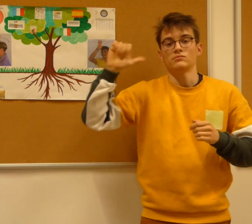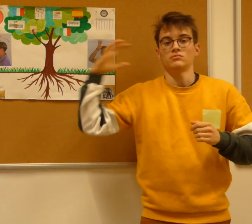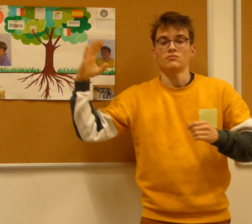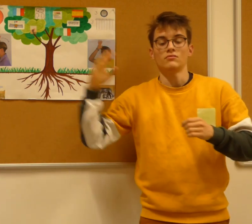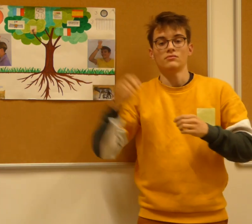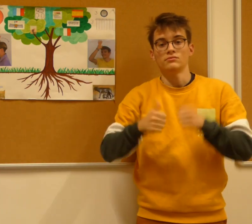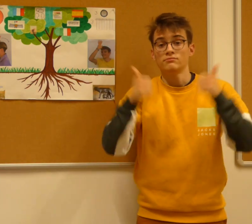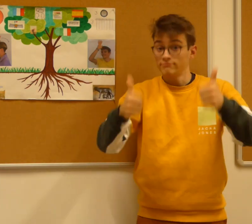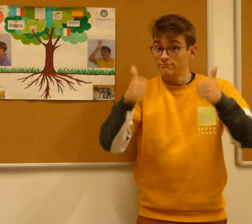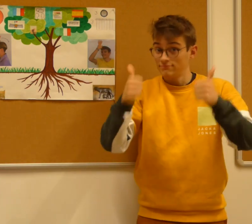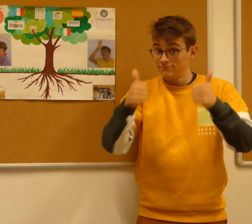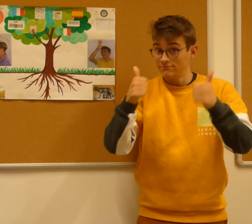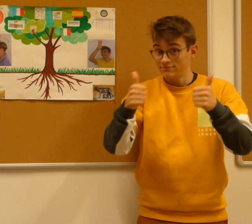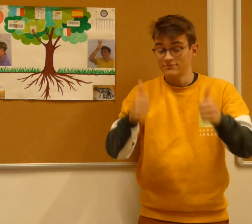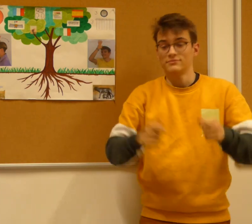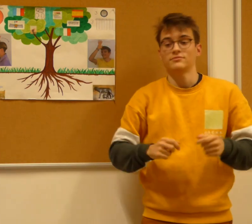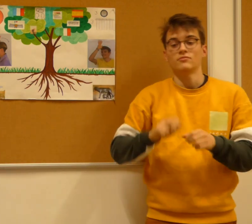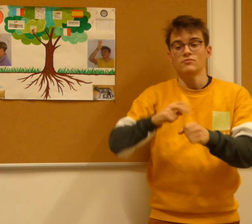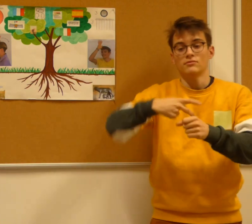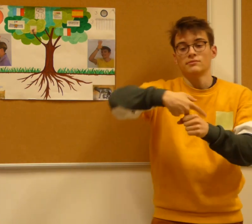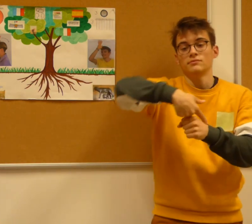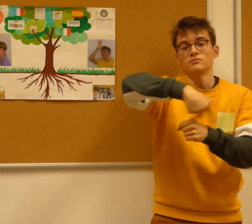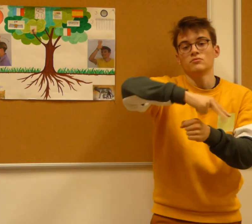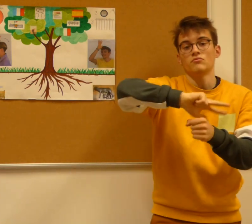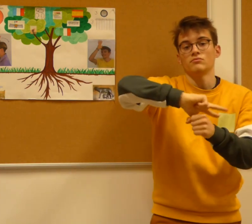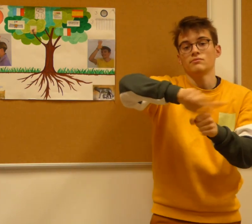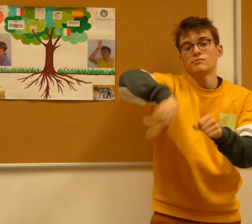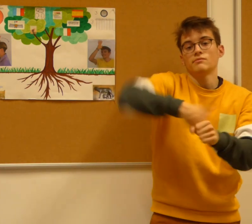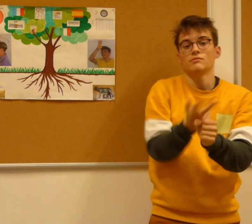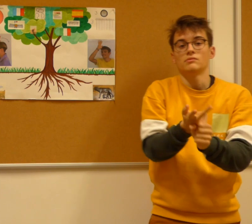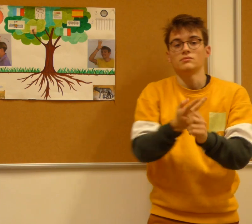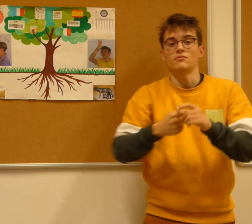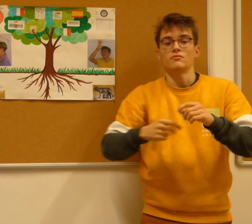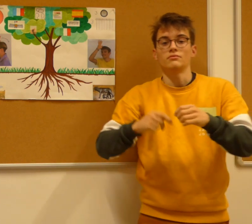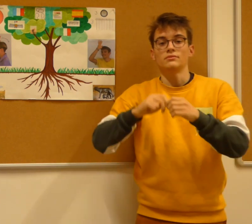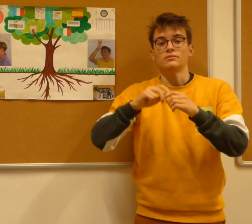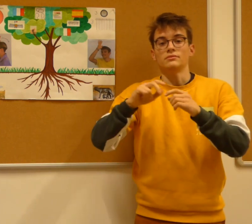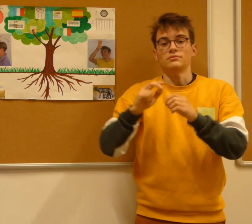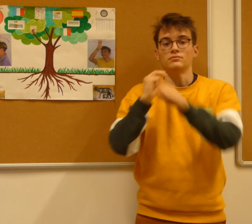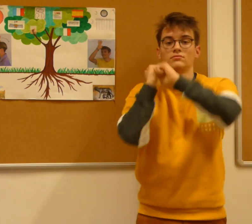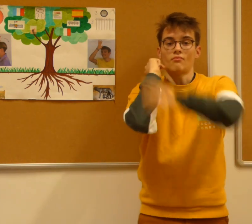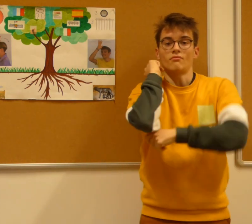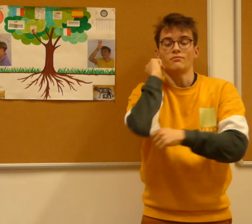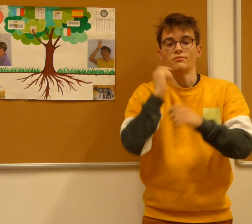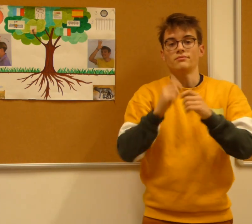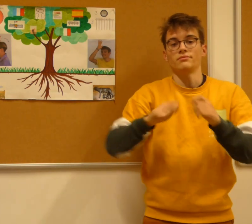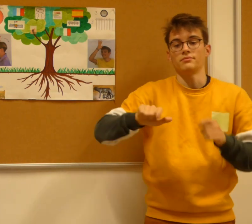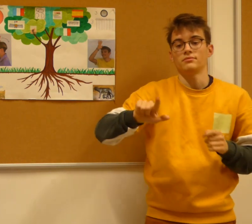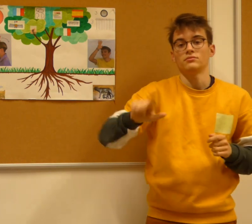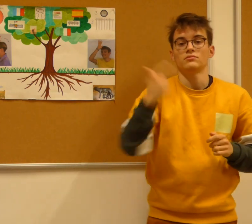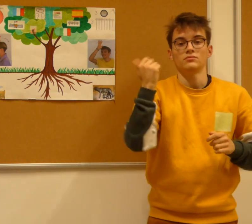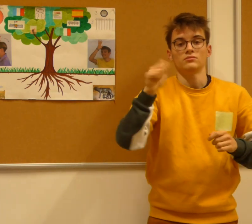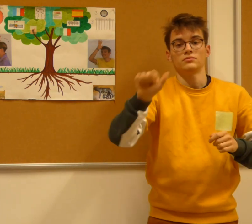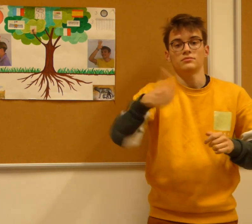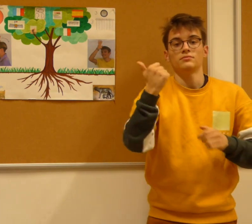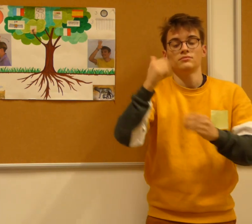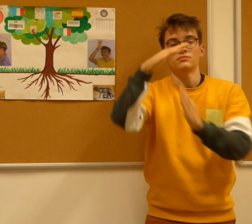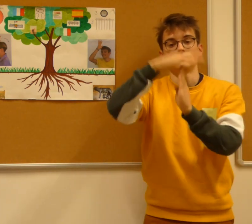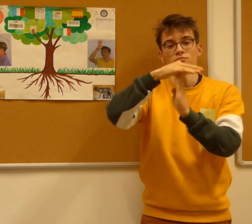baccalauréat. L'option latin, c'est trois heures par semaine, de la seconde à la